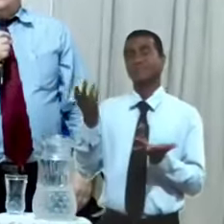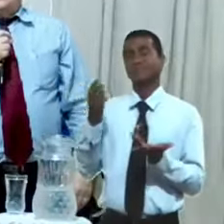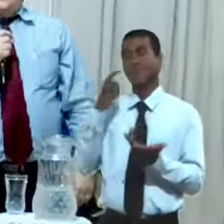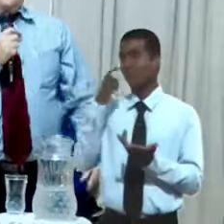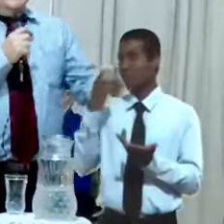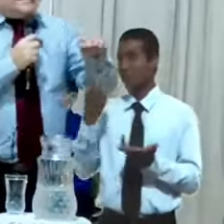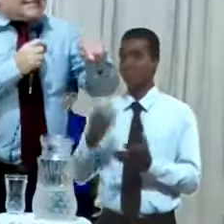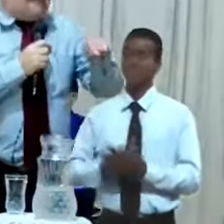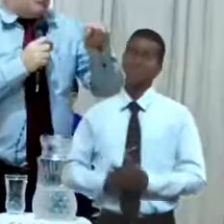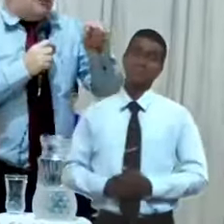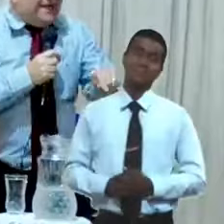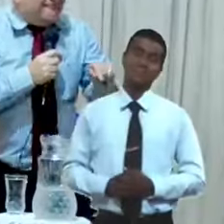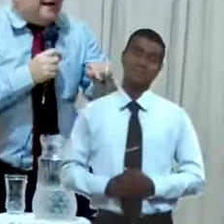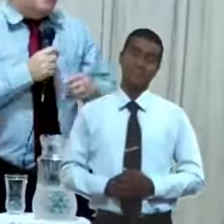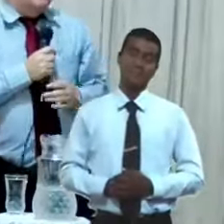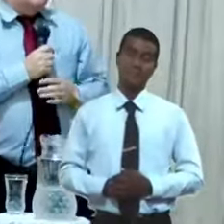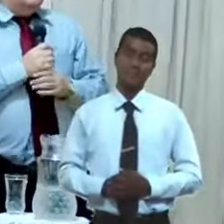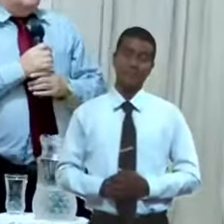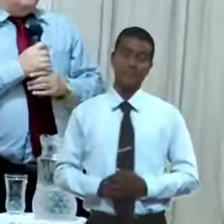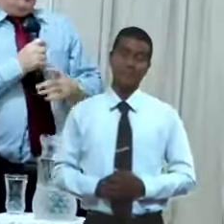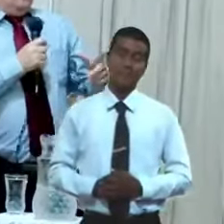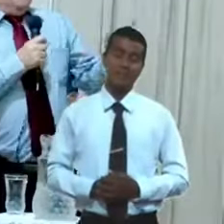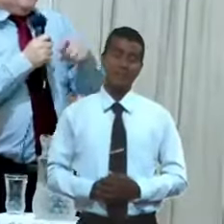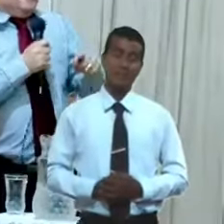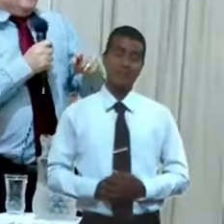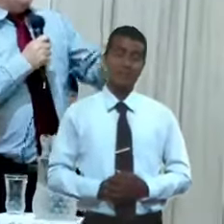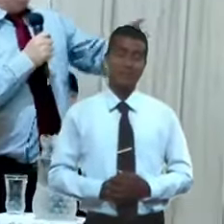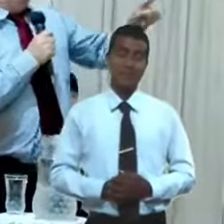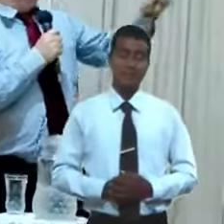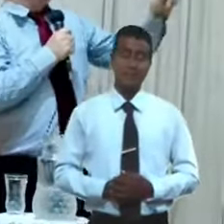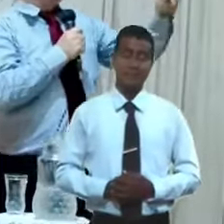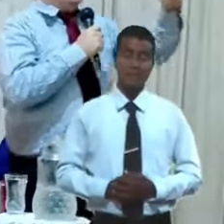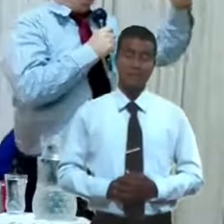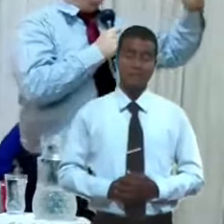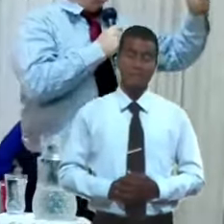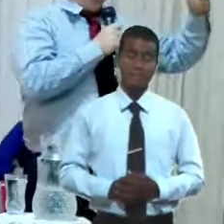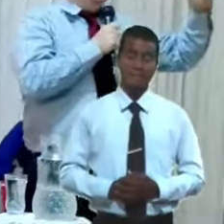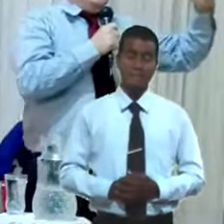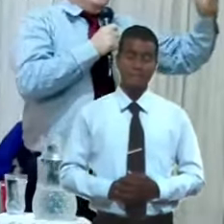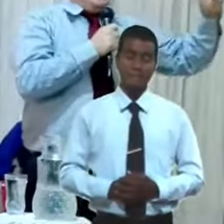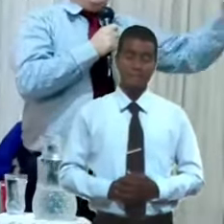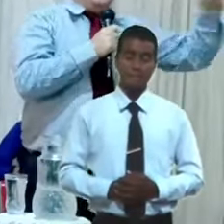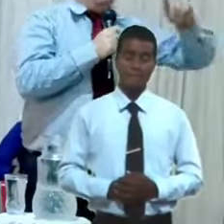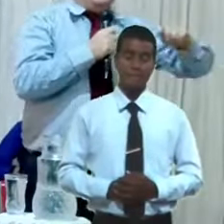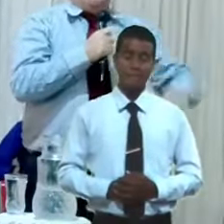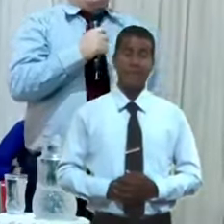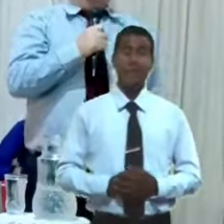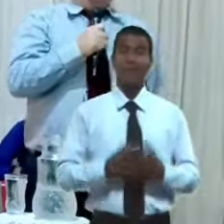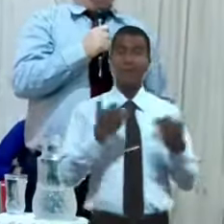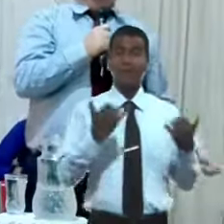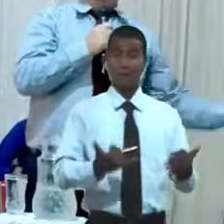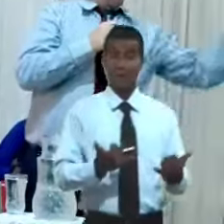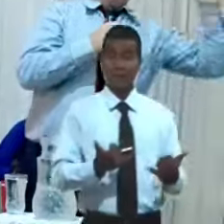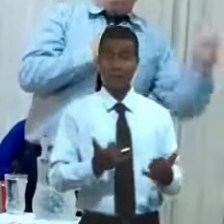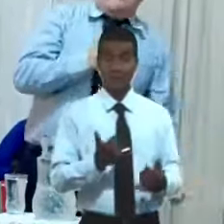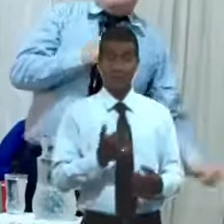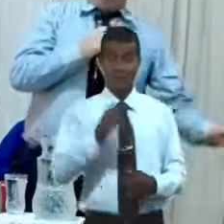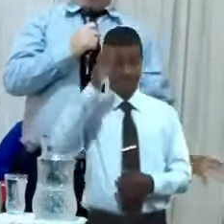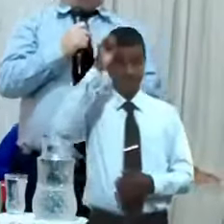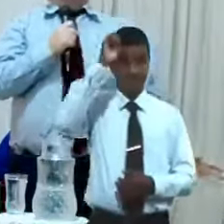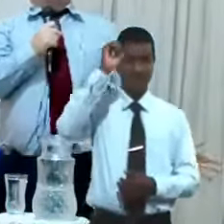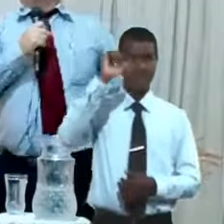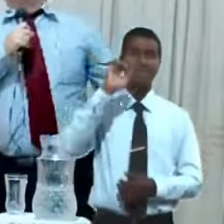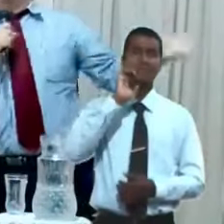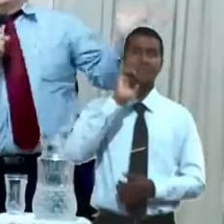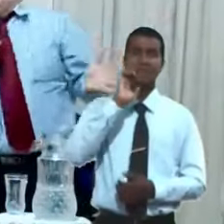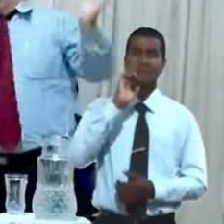y ese problema no vaya a creer que le pasó solamente a Adán y Eva. Ese problema nos